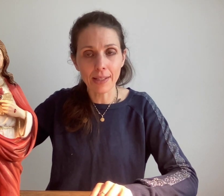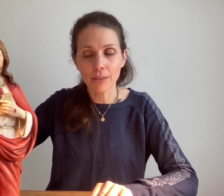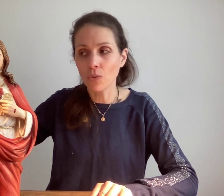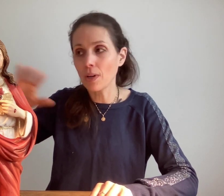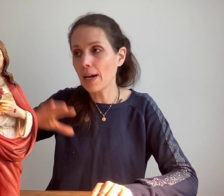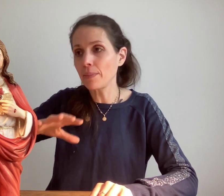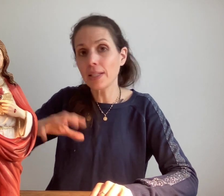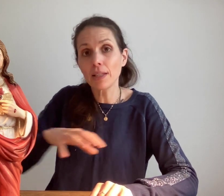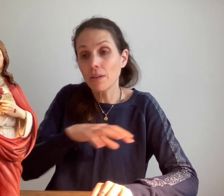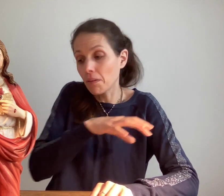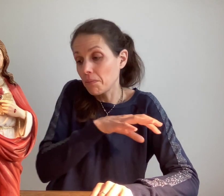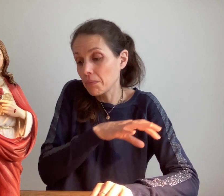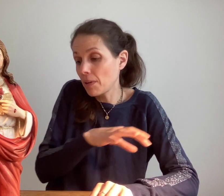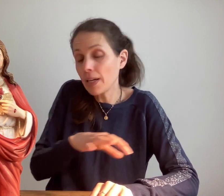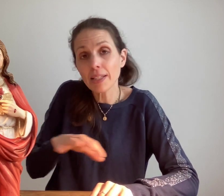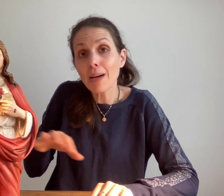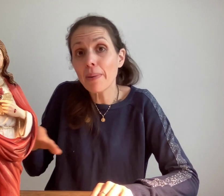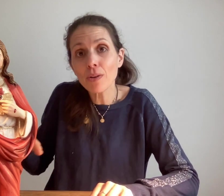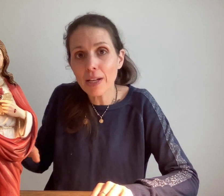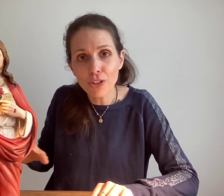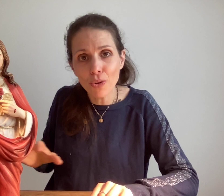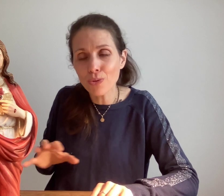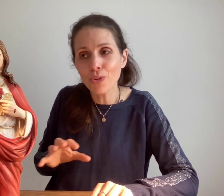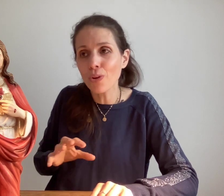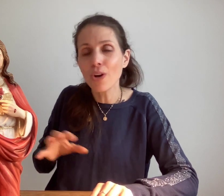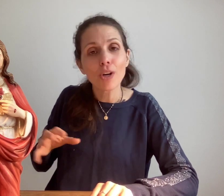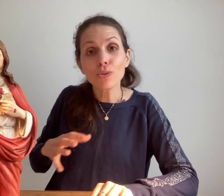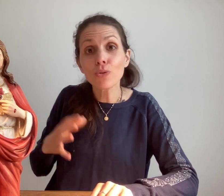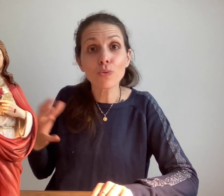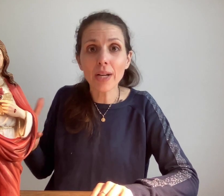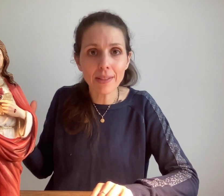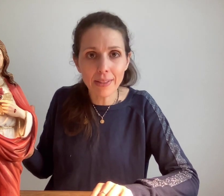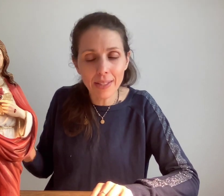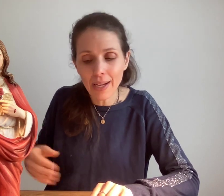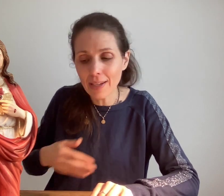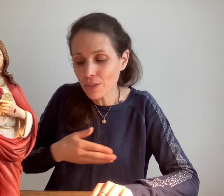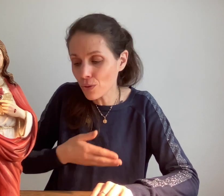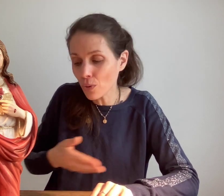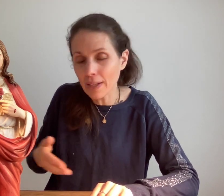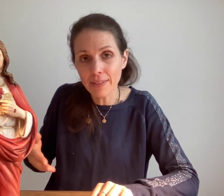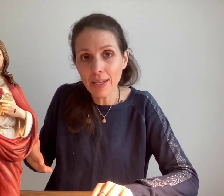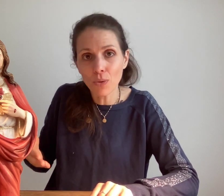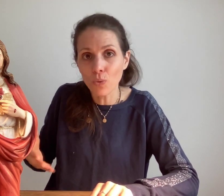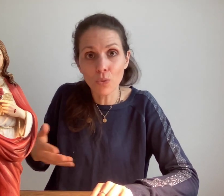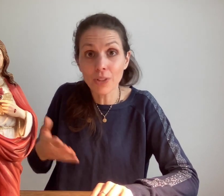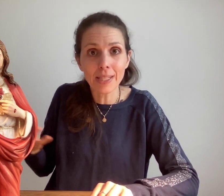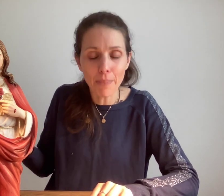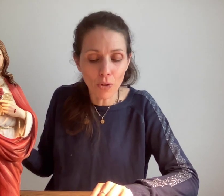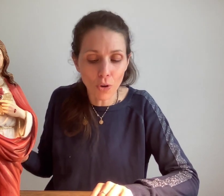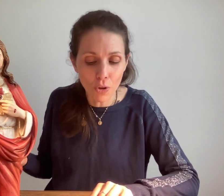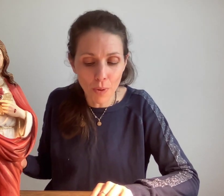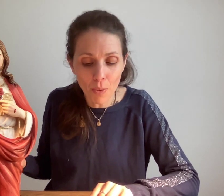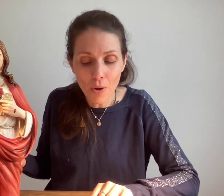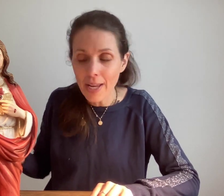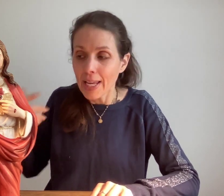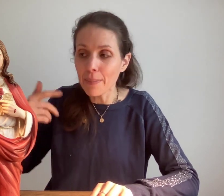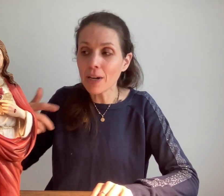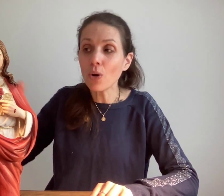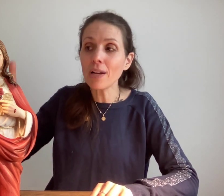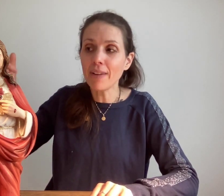donc l'âme qui voilà qui n'a pas eu la chance de s'ouvrir à cette grâce sur la terre ou ce n'était pas encore le moment et bien quand elle va